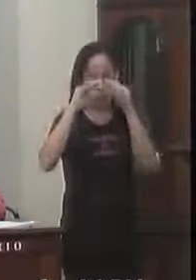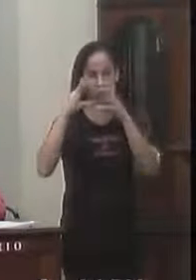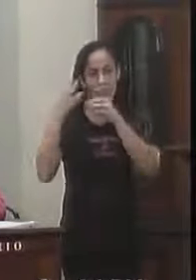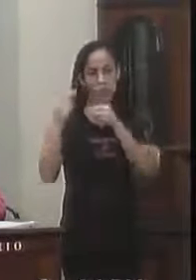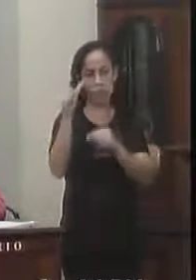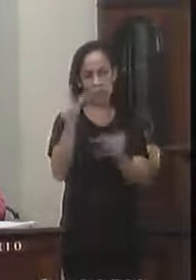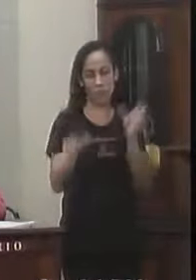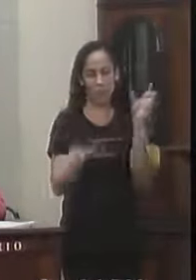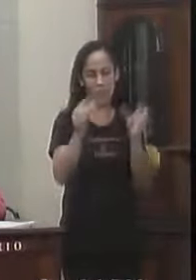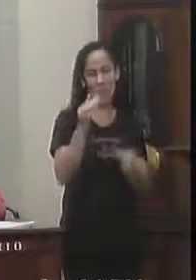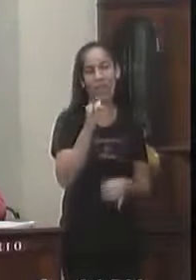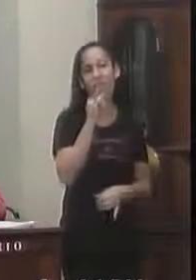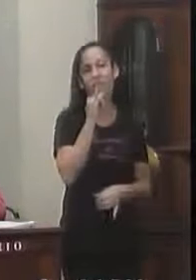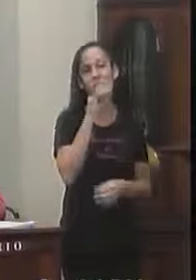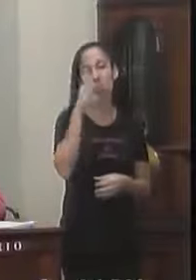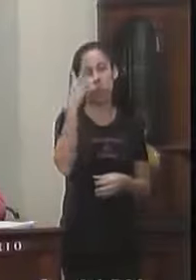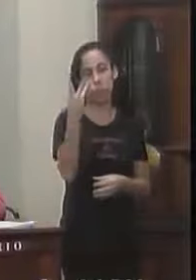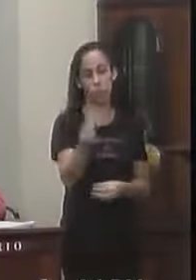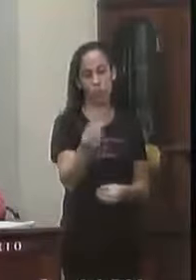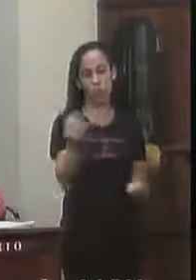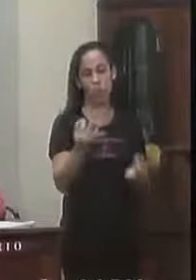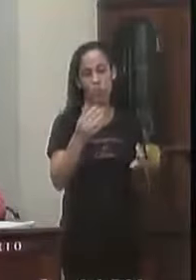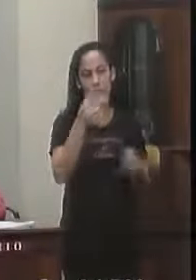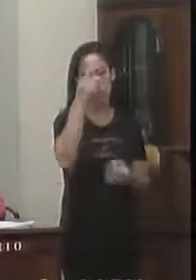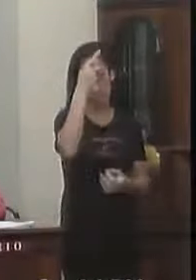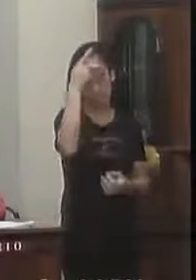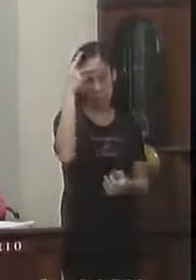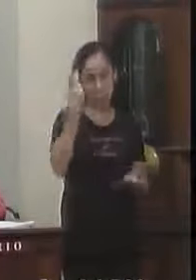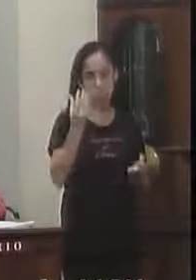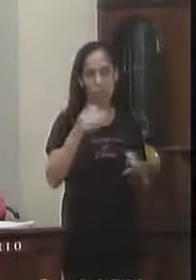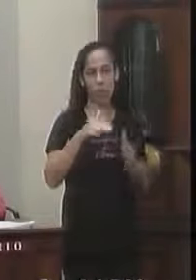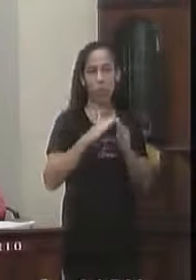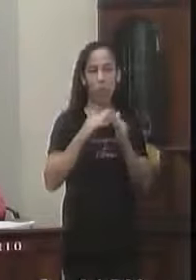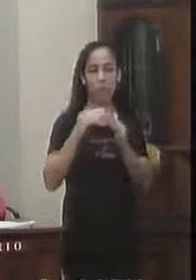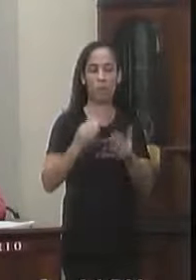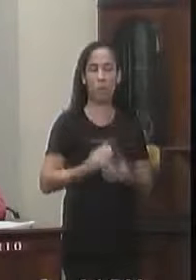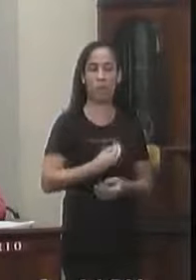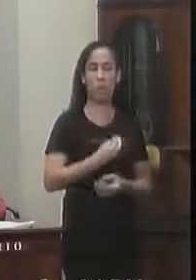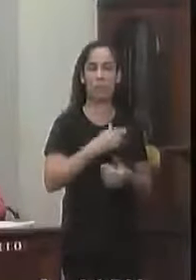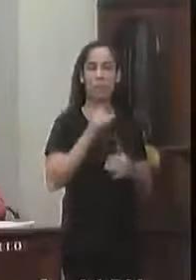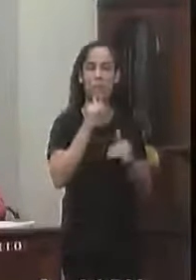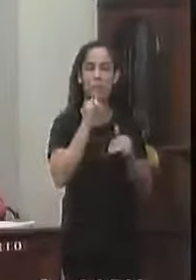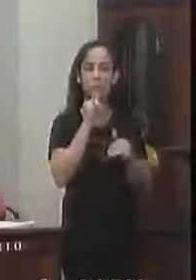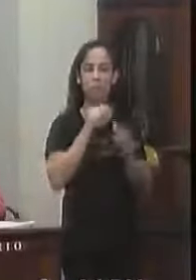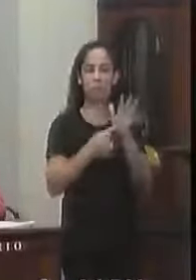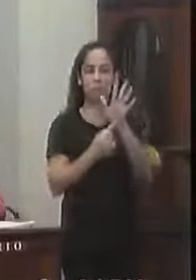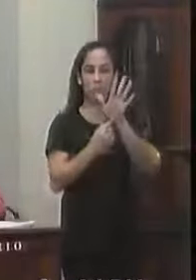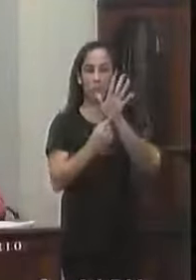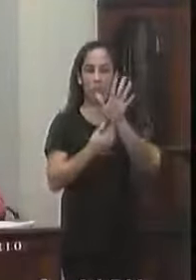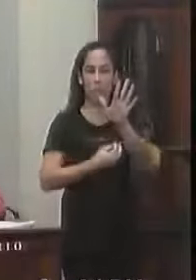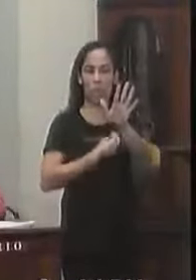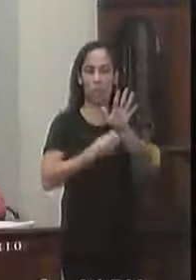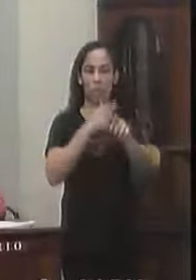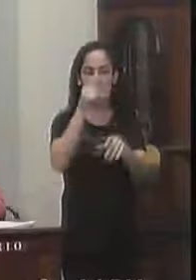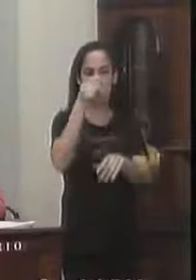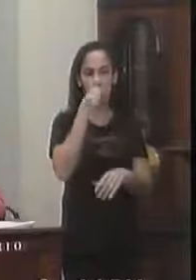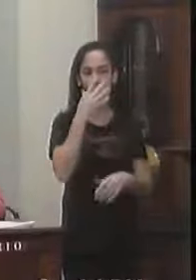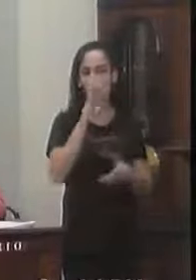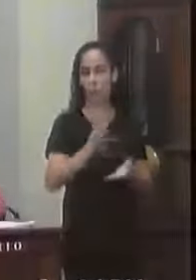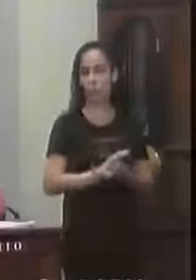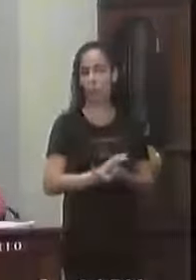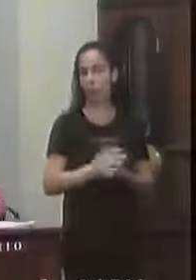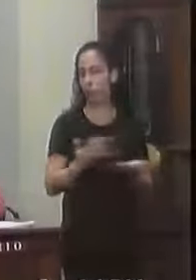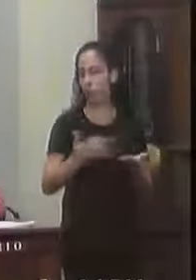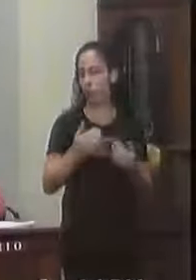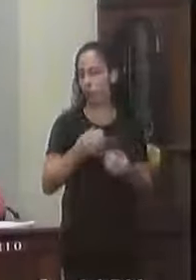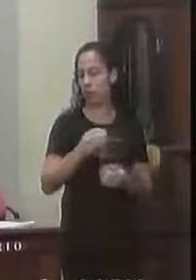dedicação A família e comunidade Sua ausência Deixa isolado Seus familiares Amigos conhecidos Nos deixando como exemplo Seu modelo de vida Enquanto cidadão do bem O que nos gosta